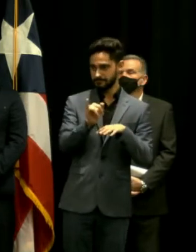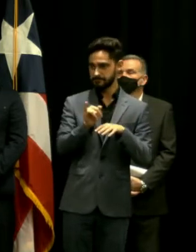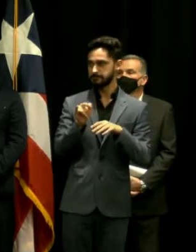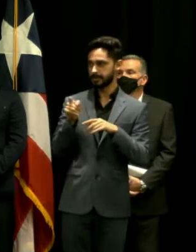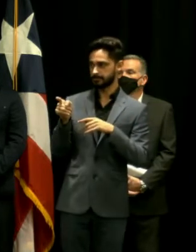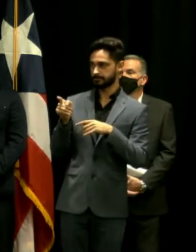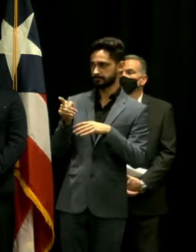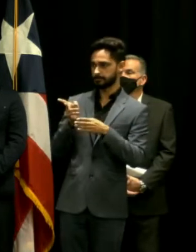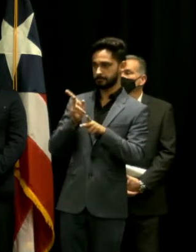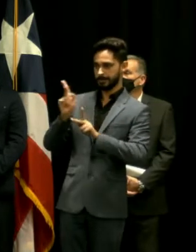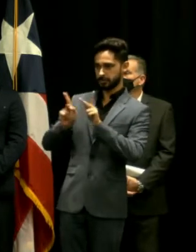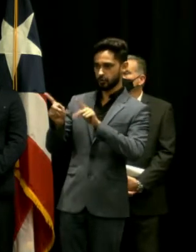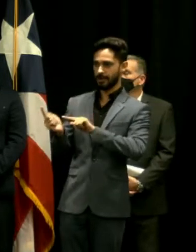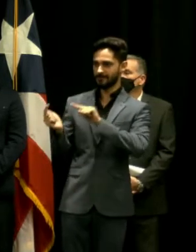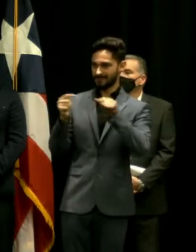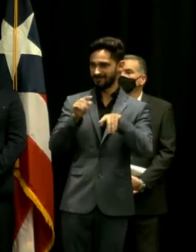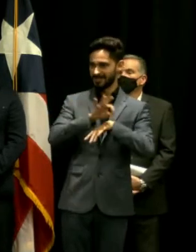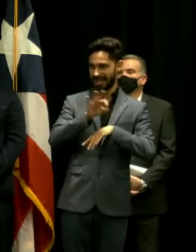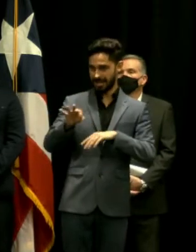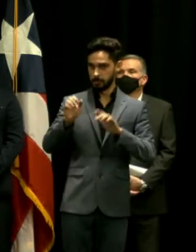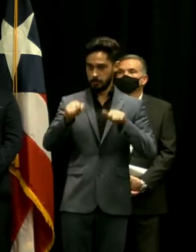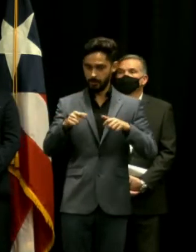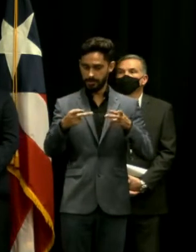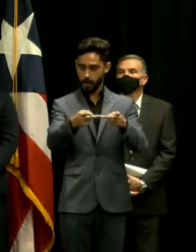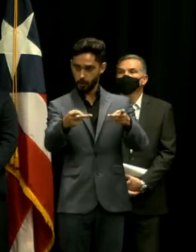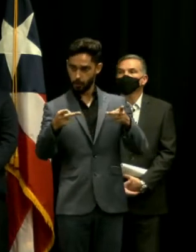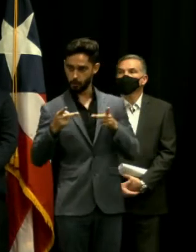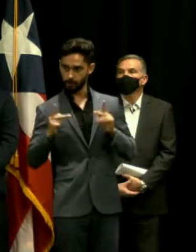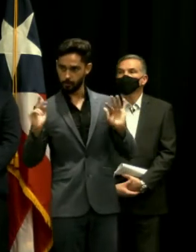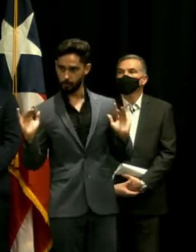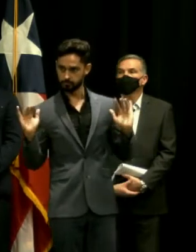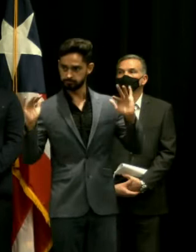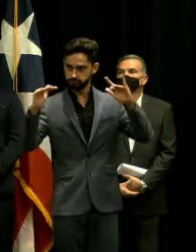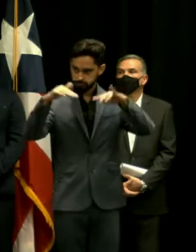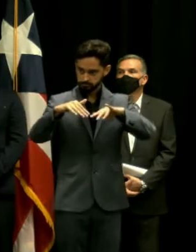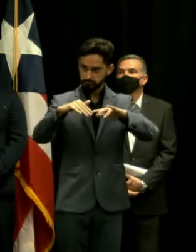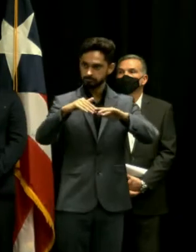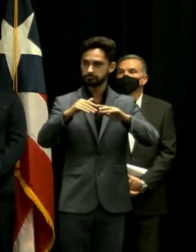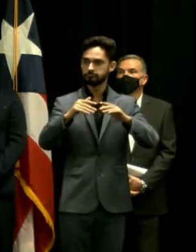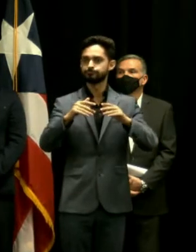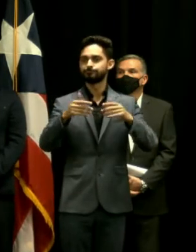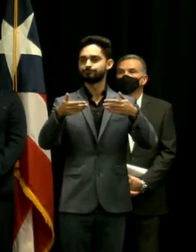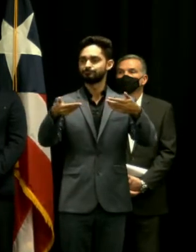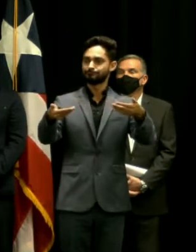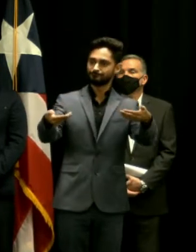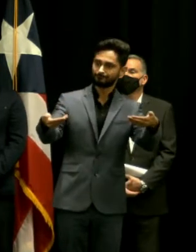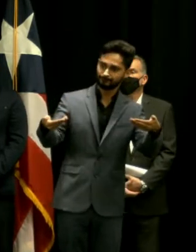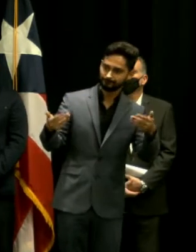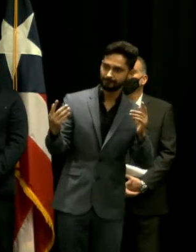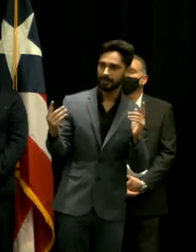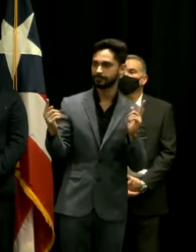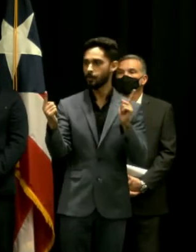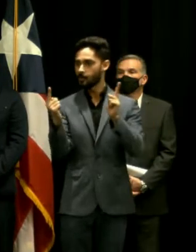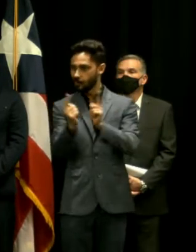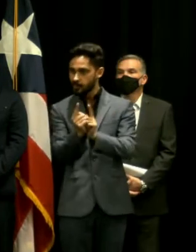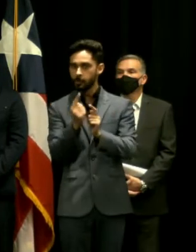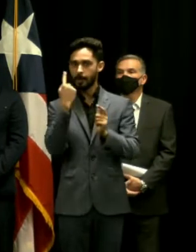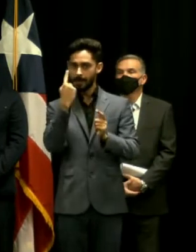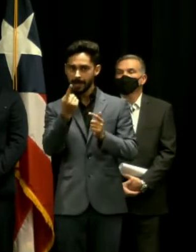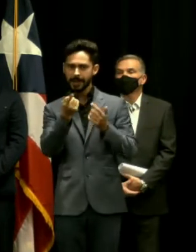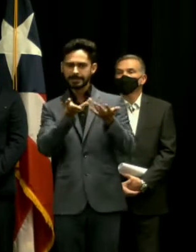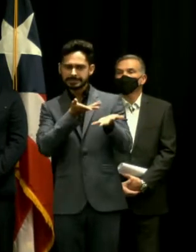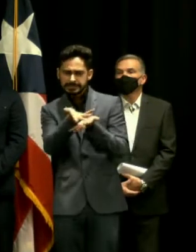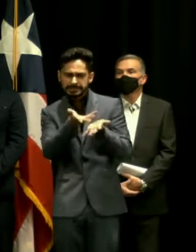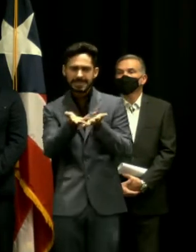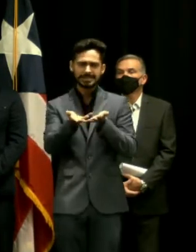que se estaría utilizando para que sea el punto intermedio para evaluación y otro tipo de servicios menores para luego